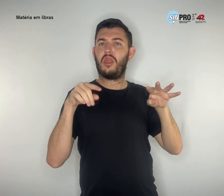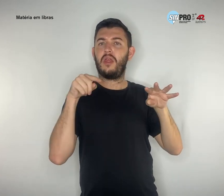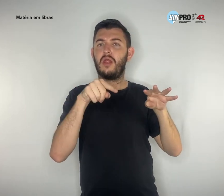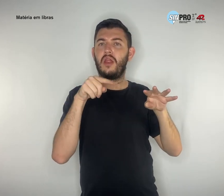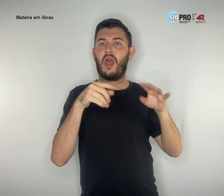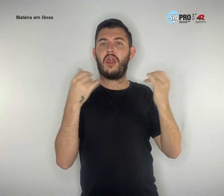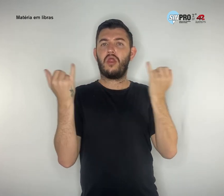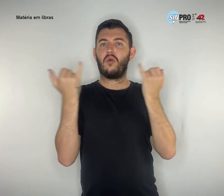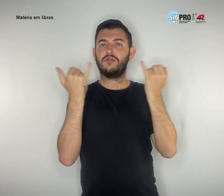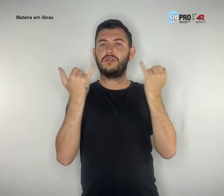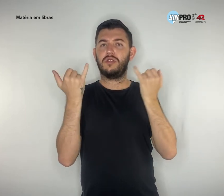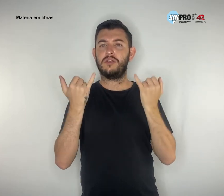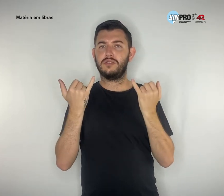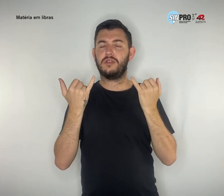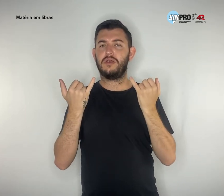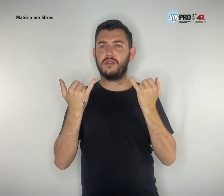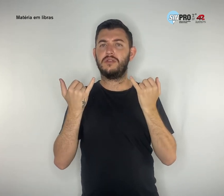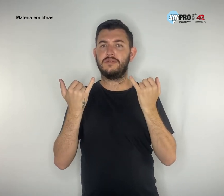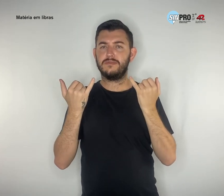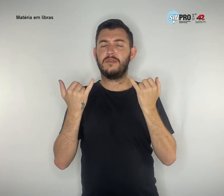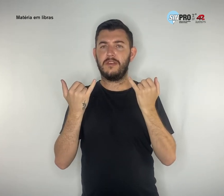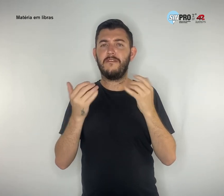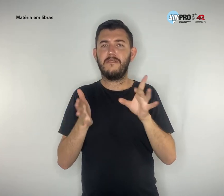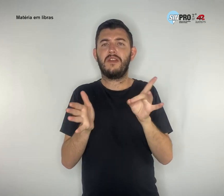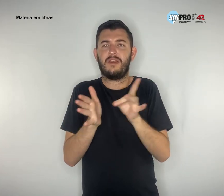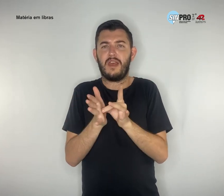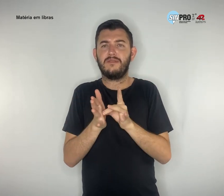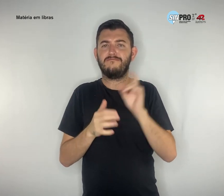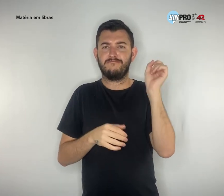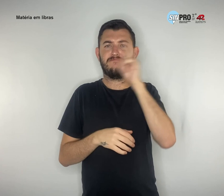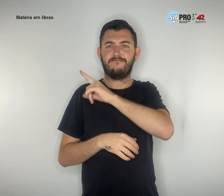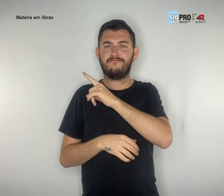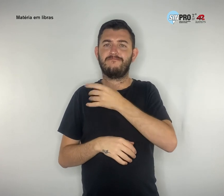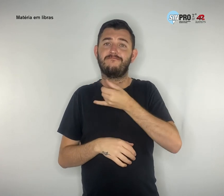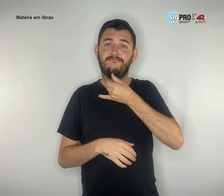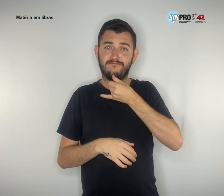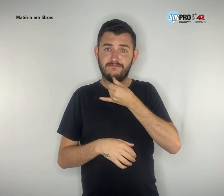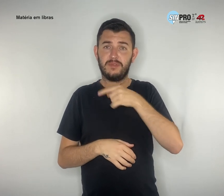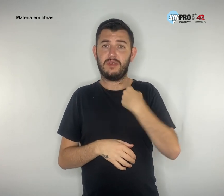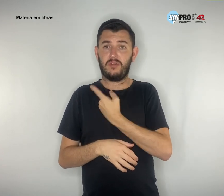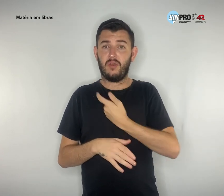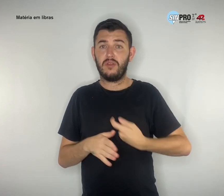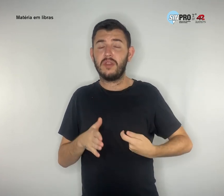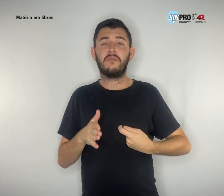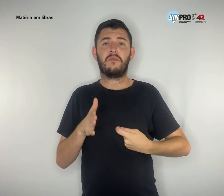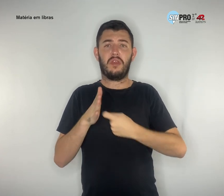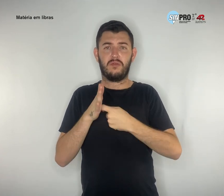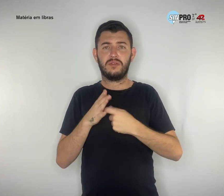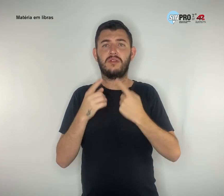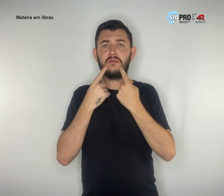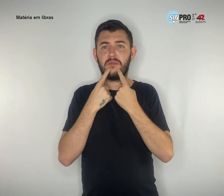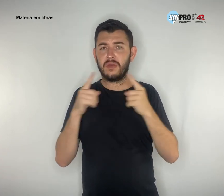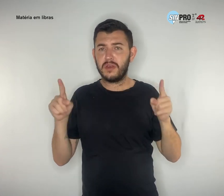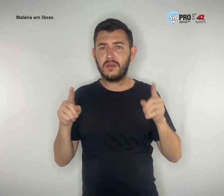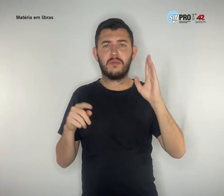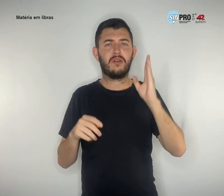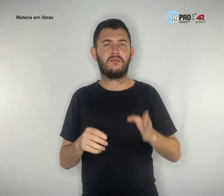dramática, infelizmente. E temos denunciado isto há muito tempo. É preciso